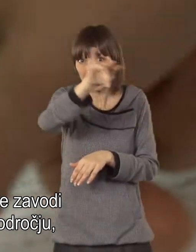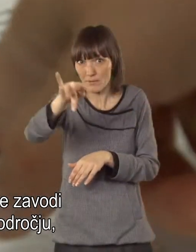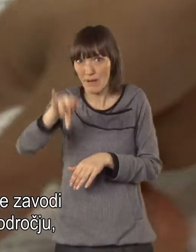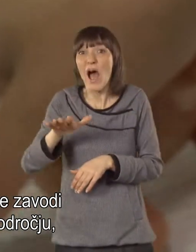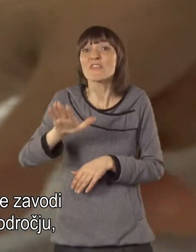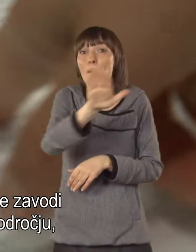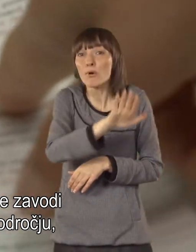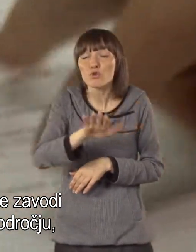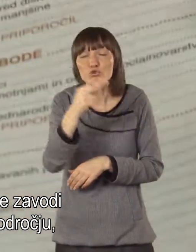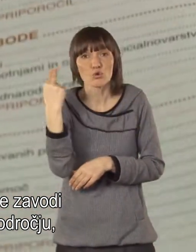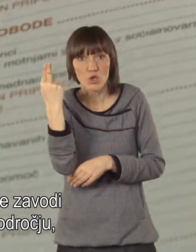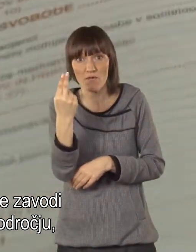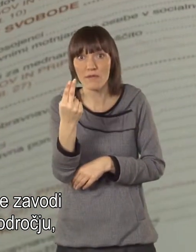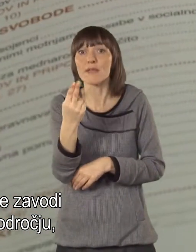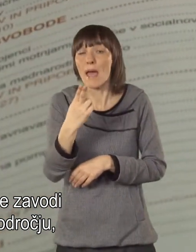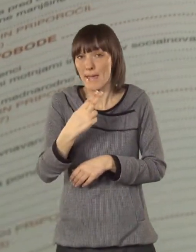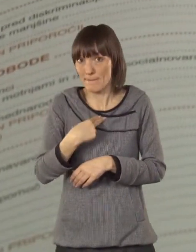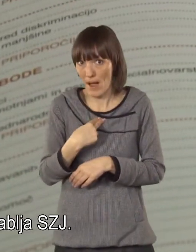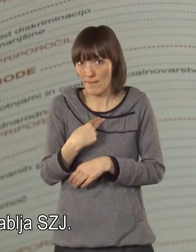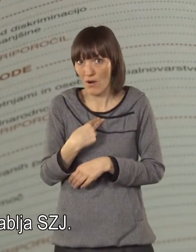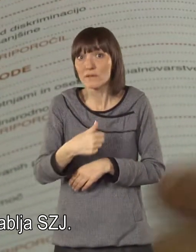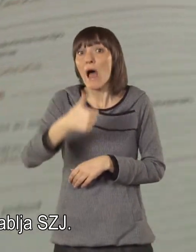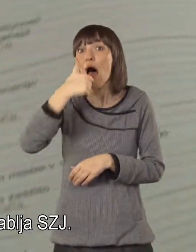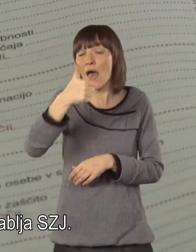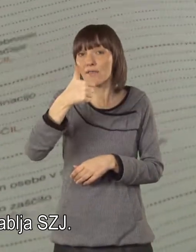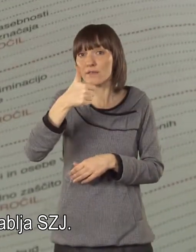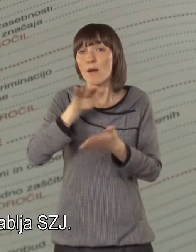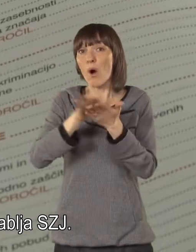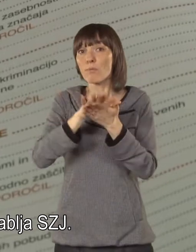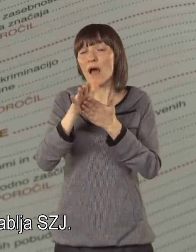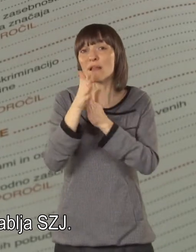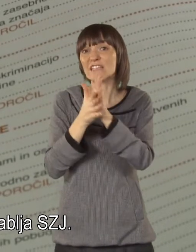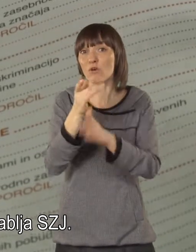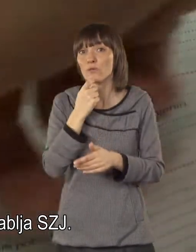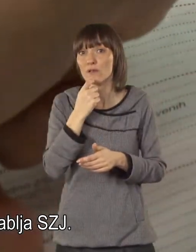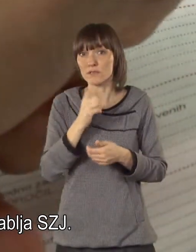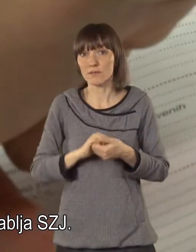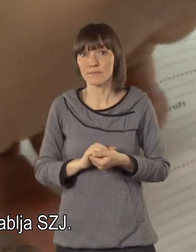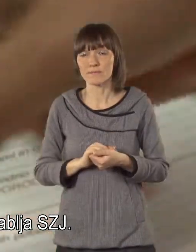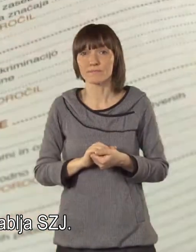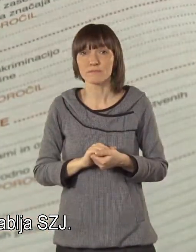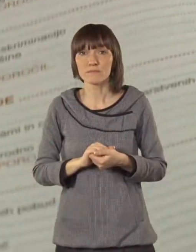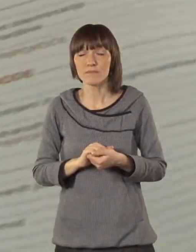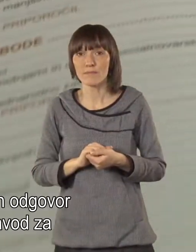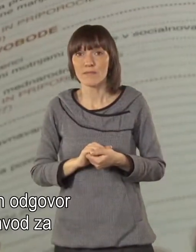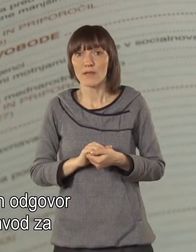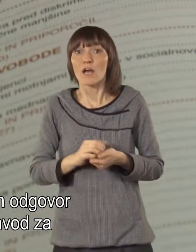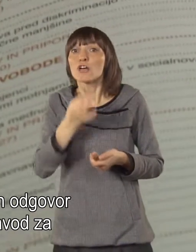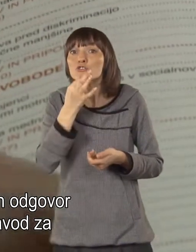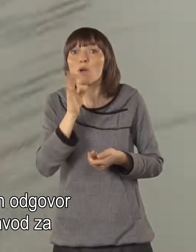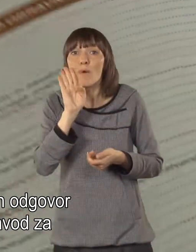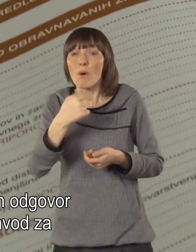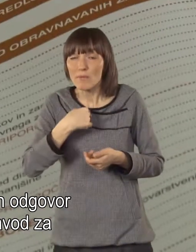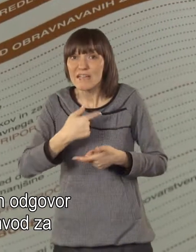zavodo, ki delujejo na tem področju, so samo eden pa uporablja slovenski znakovni jezik. Ko bomo imeli